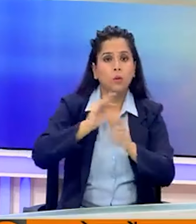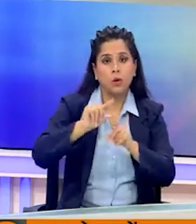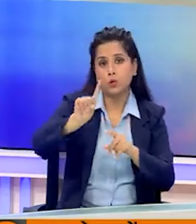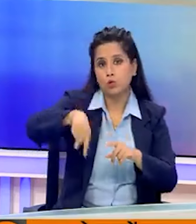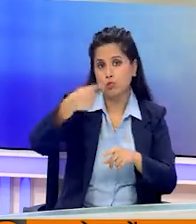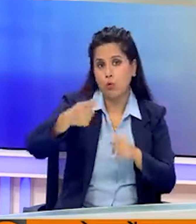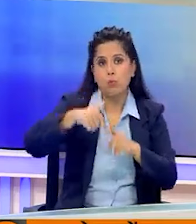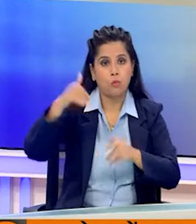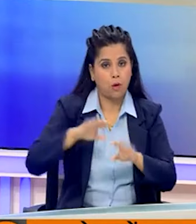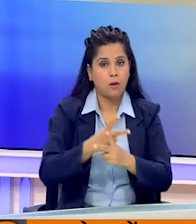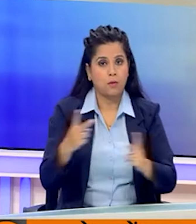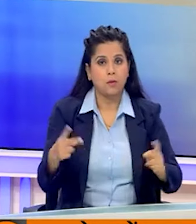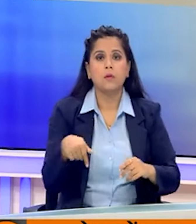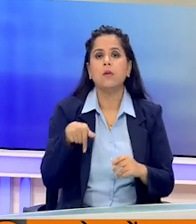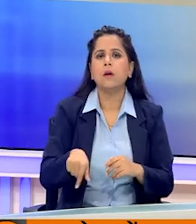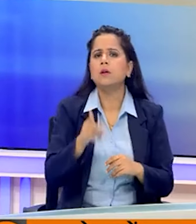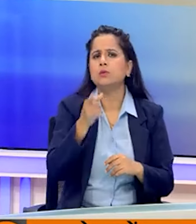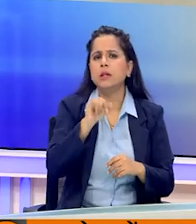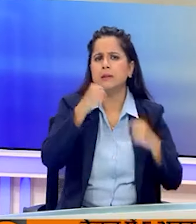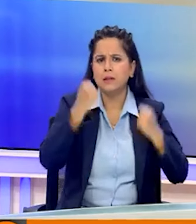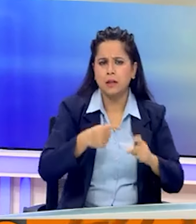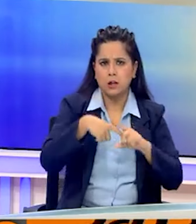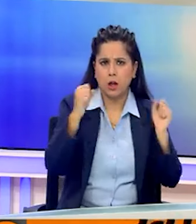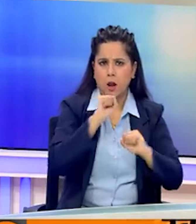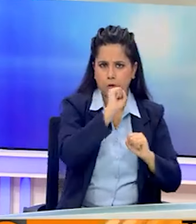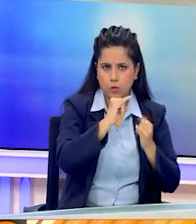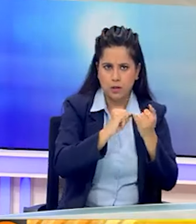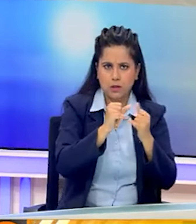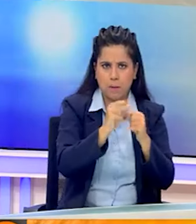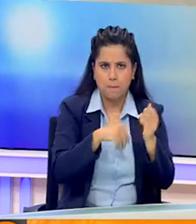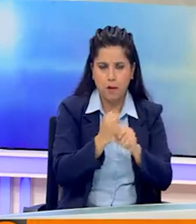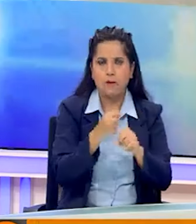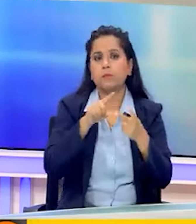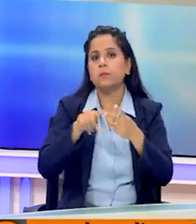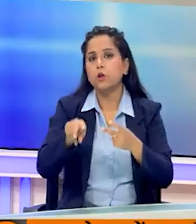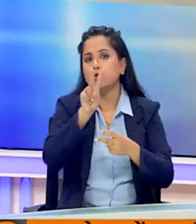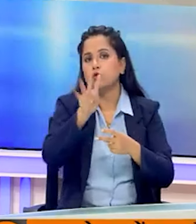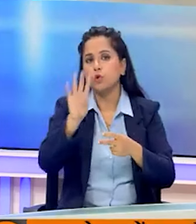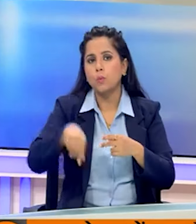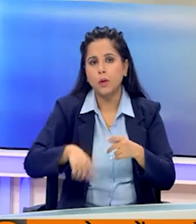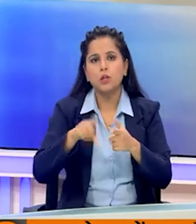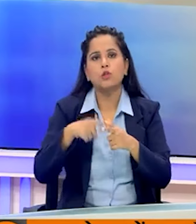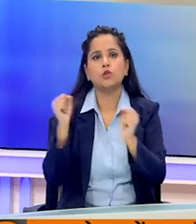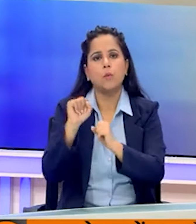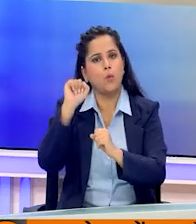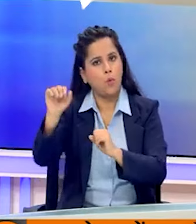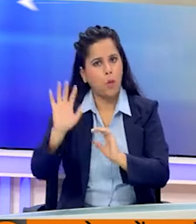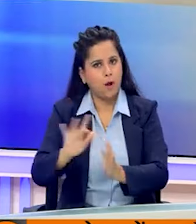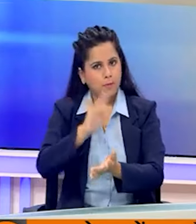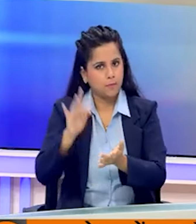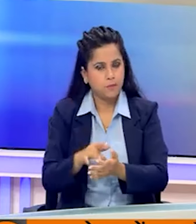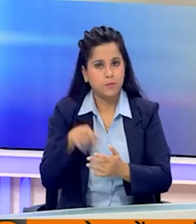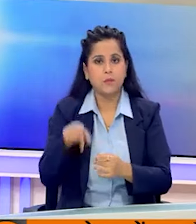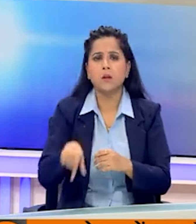मतदान कराए जाएंगे। इनमें से 16 सीटे कश्मीर संभाग में हैं और 24 जम्मू संभाग में हैं।